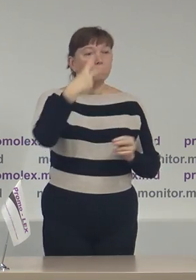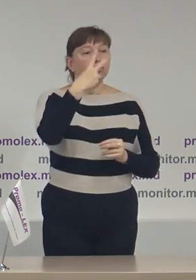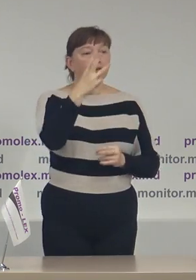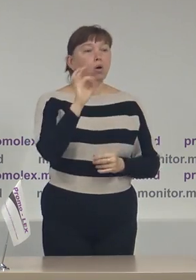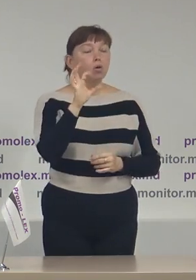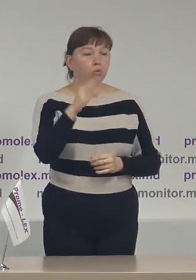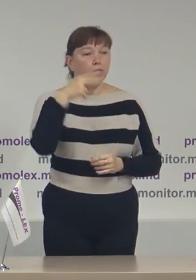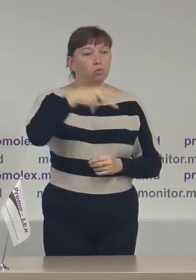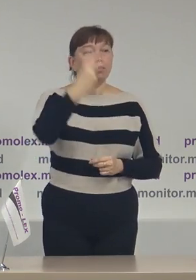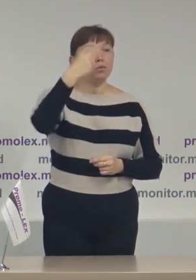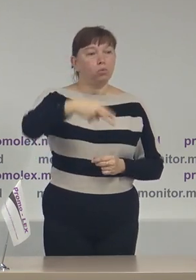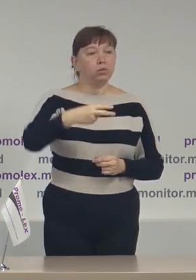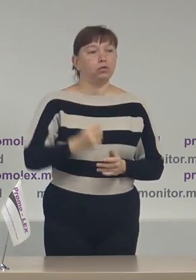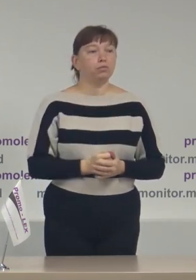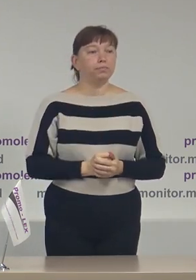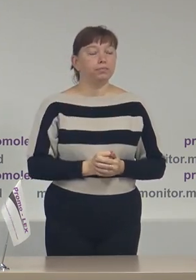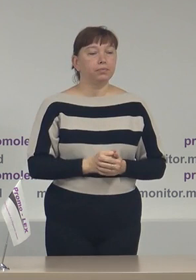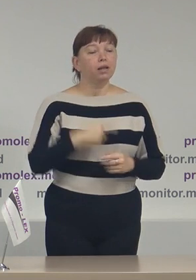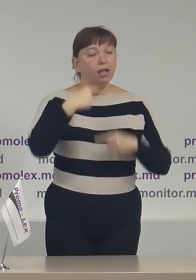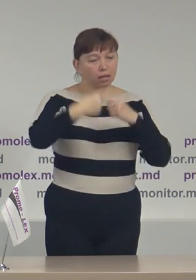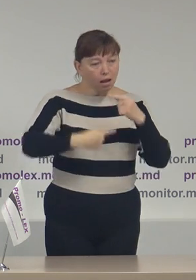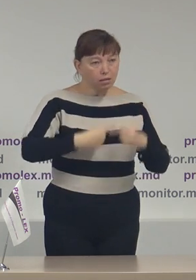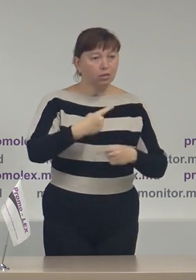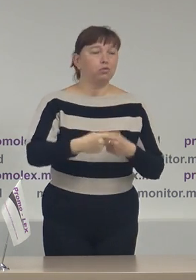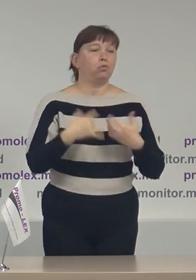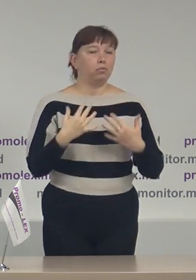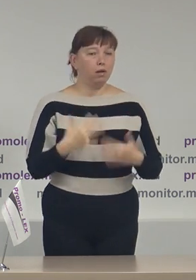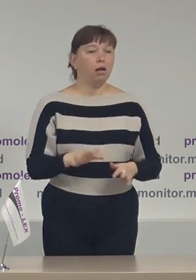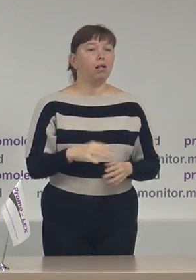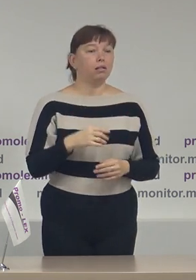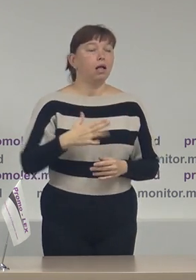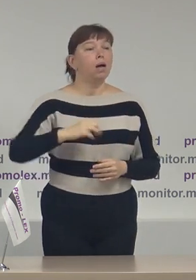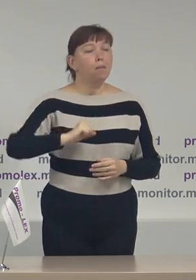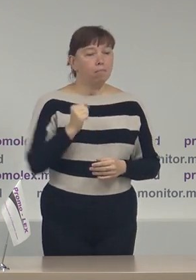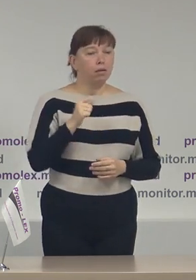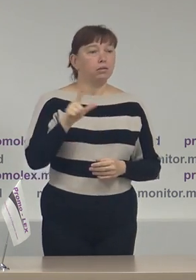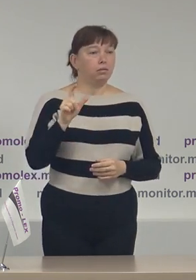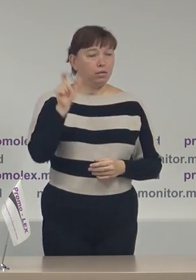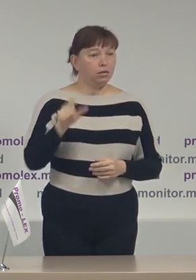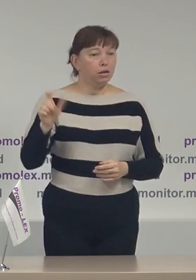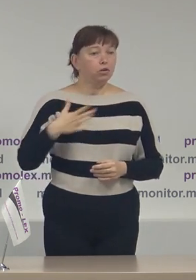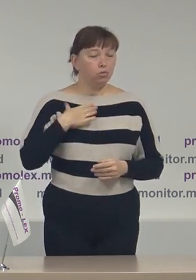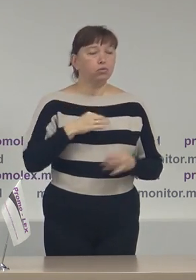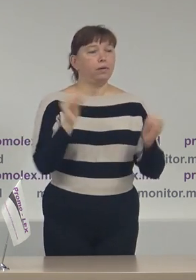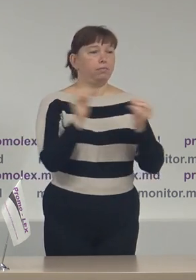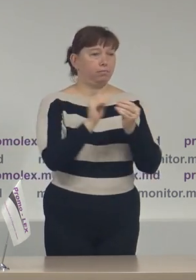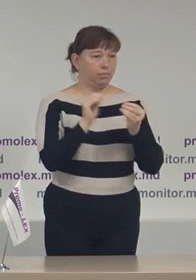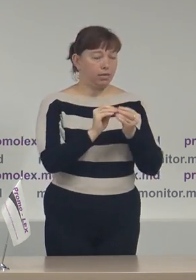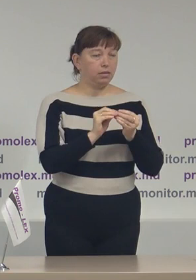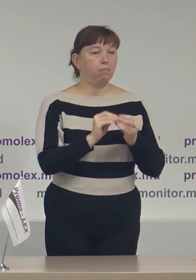2020. Tradițional, partenerii noștri au rămas neschimbați.